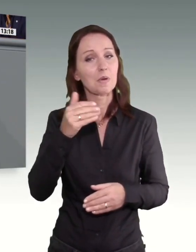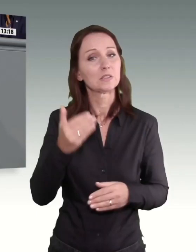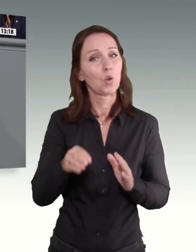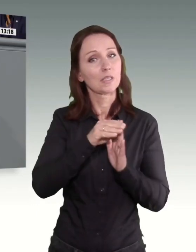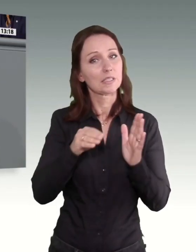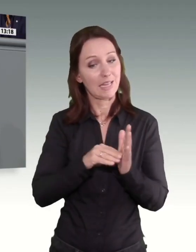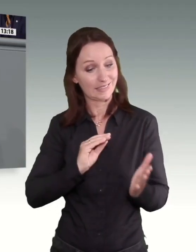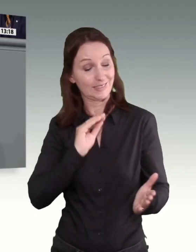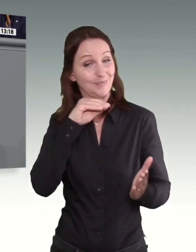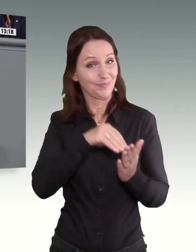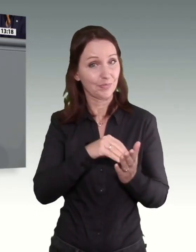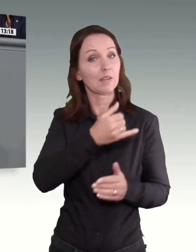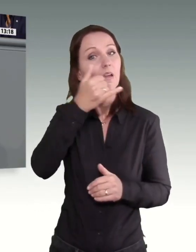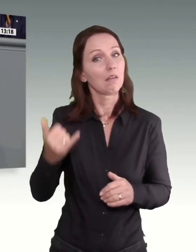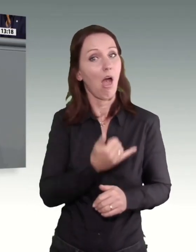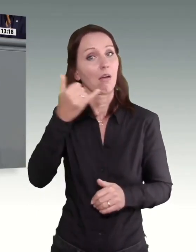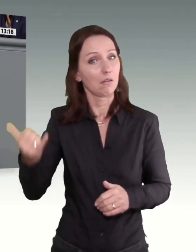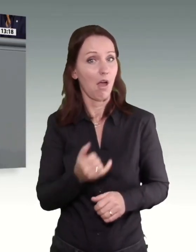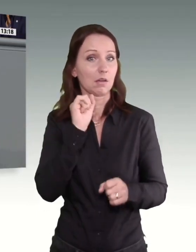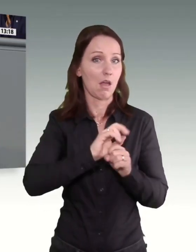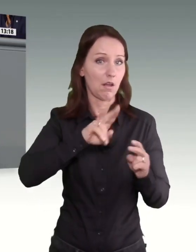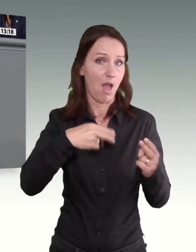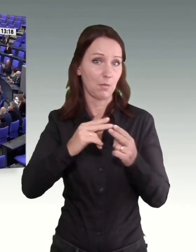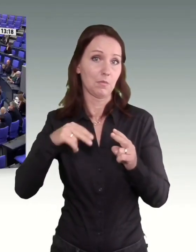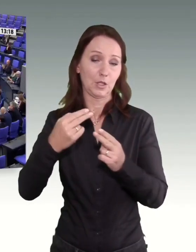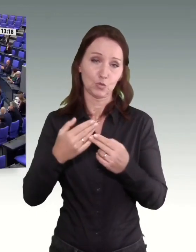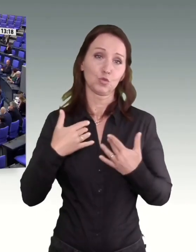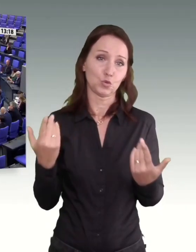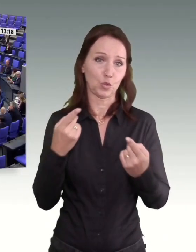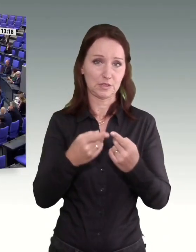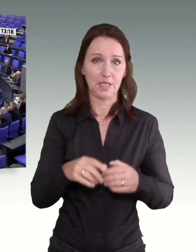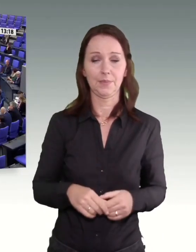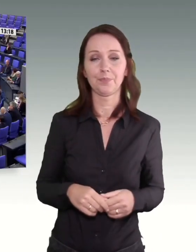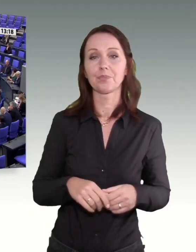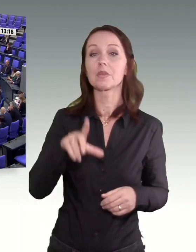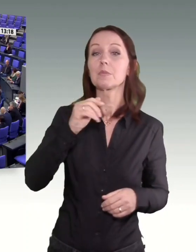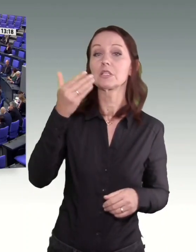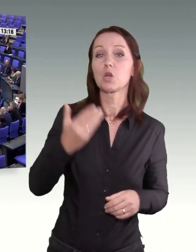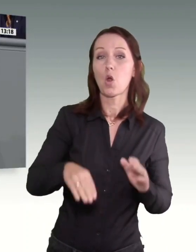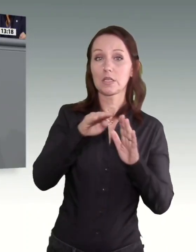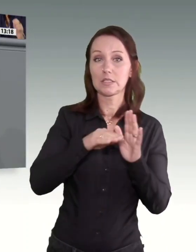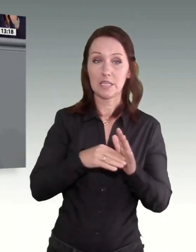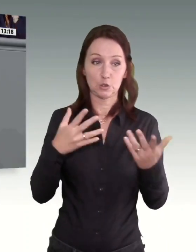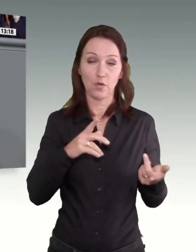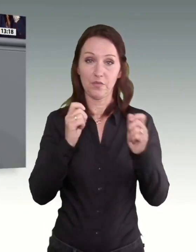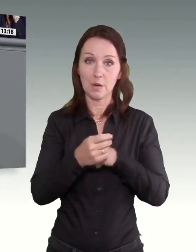Anpassung festgelegt werden. Ich freue mich, dass es für eine solche Veränderung des Mindestlohngesetzes breite